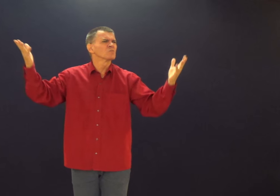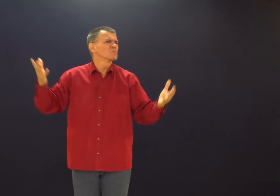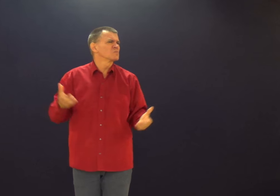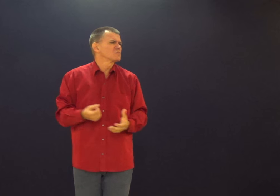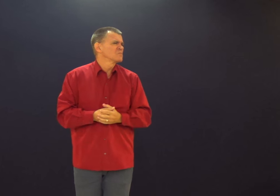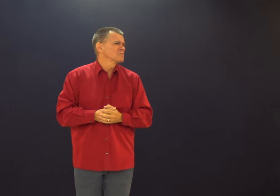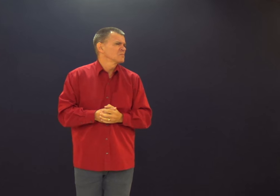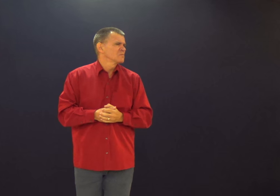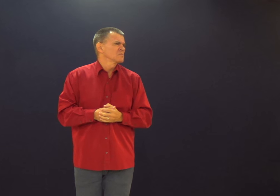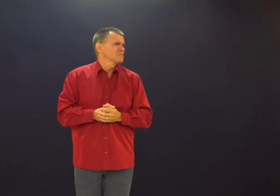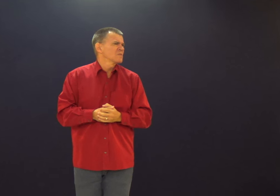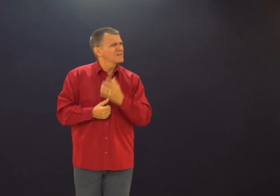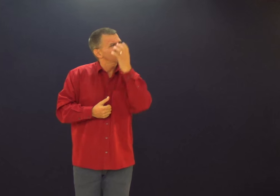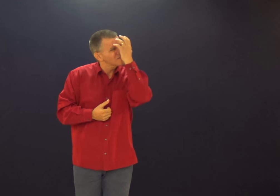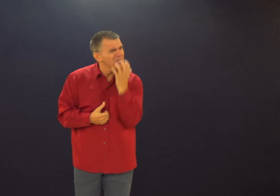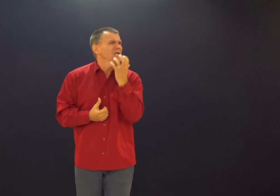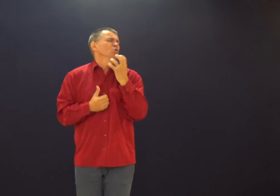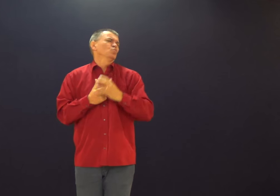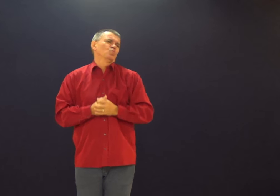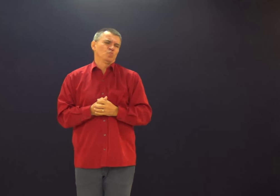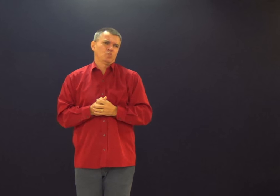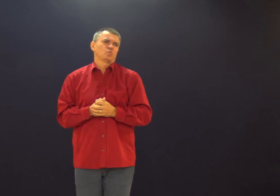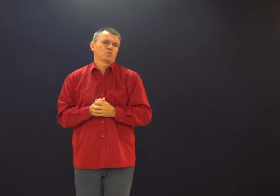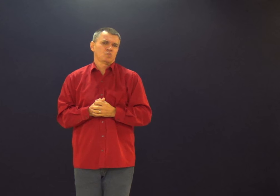Então, faz isso. É sério.